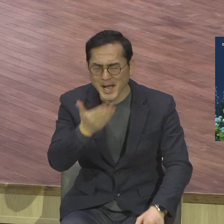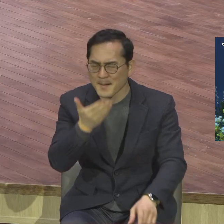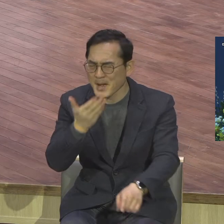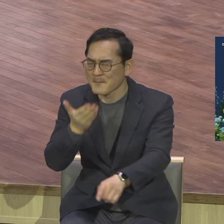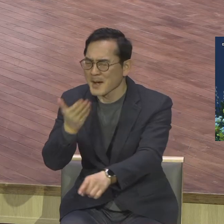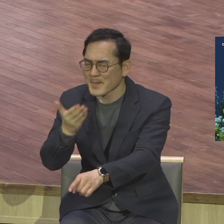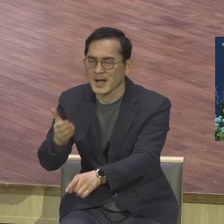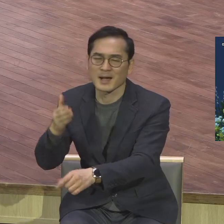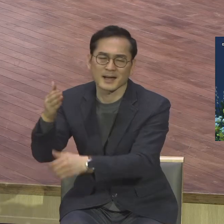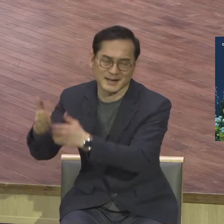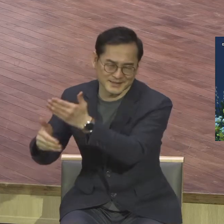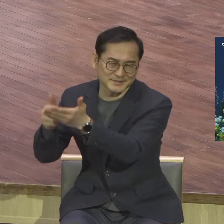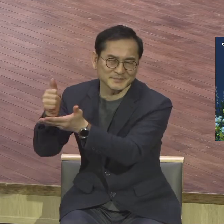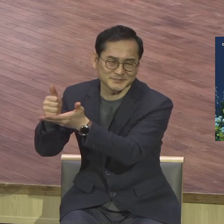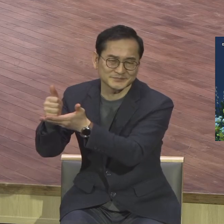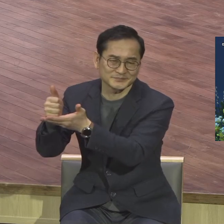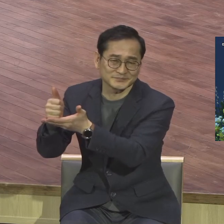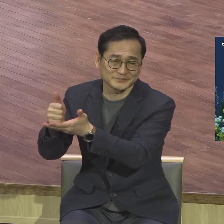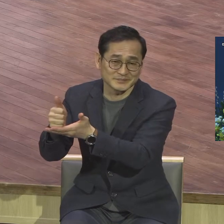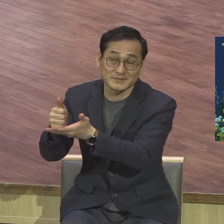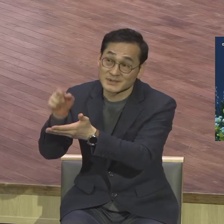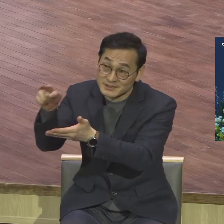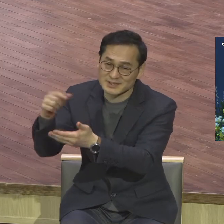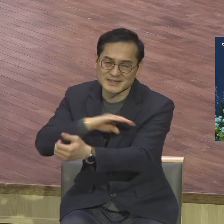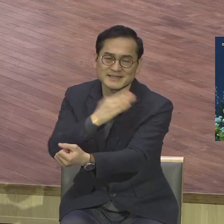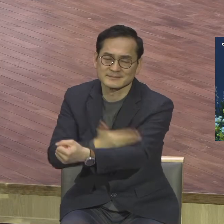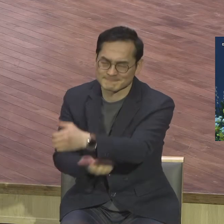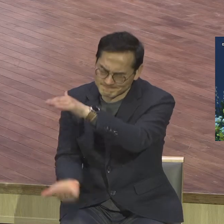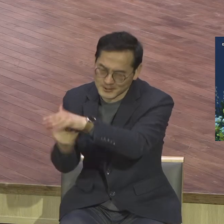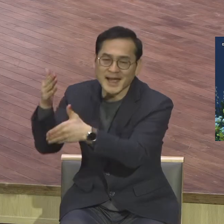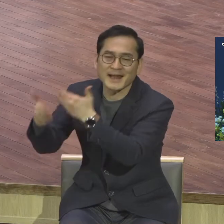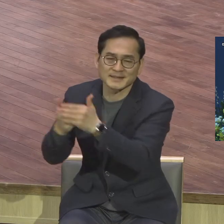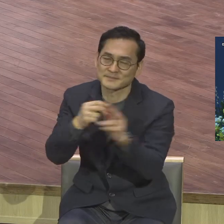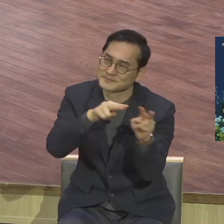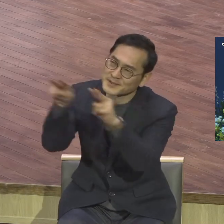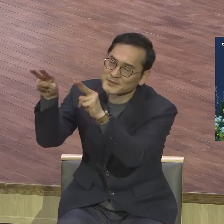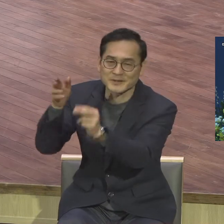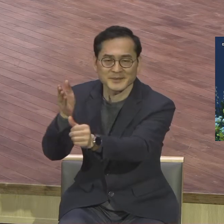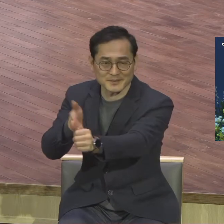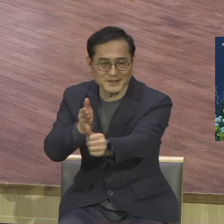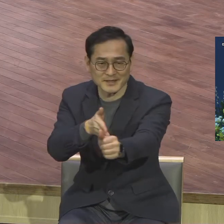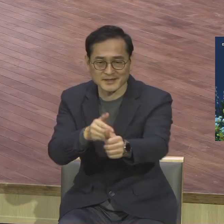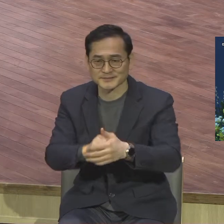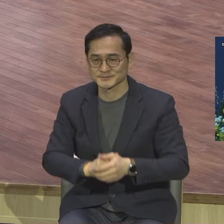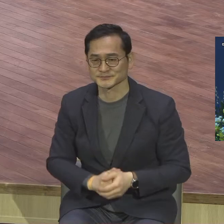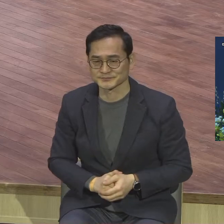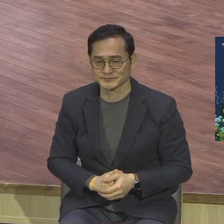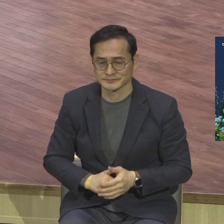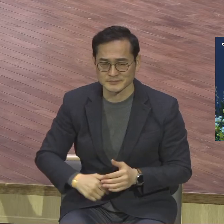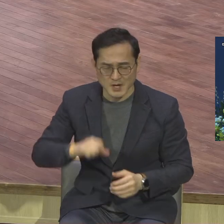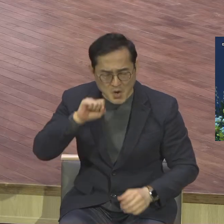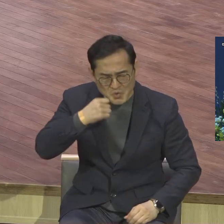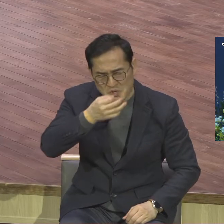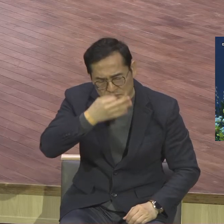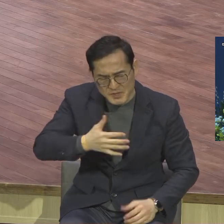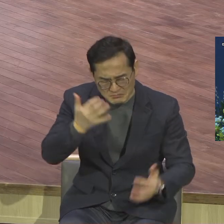일하시는 그 하나님을 바라보시기 바랍니다 그렇기 때문에 우리는 어떤 상황 속에서도 어떤 환경 속에서도